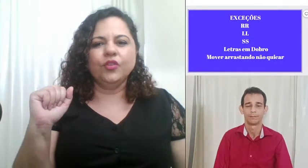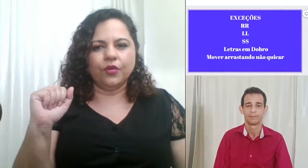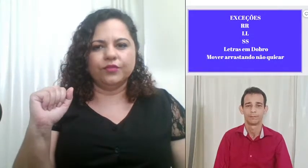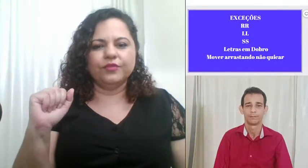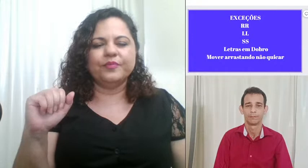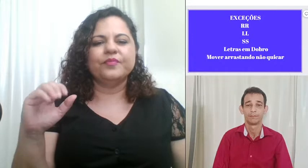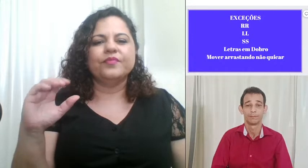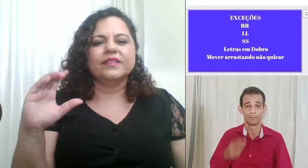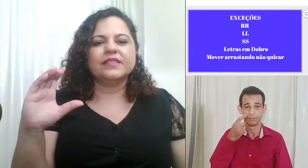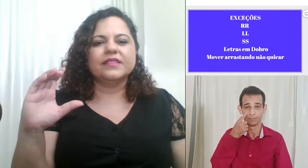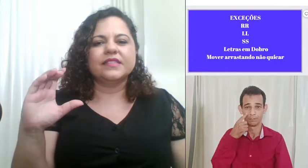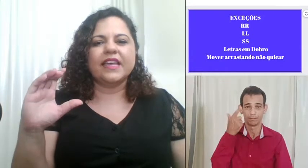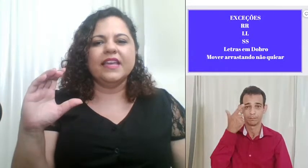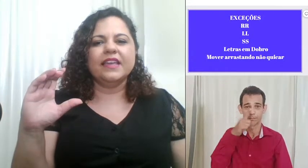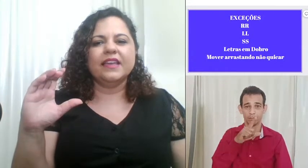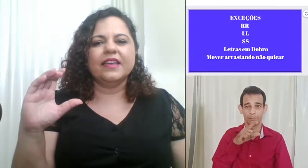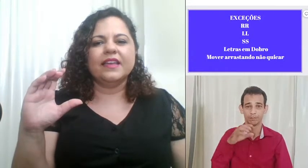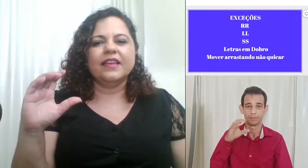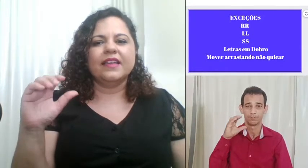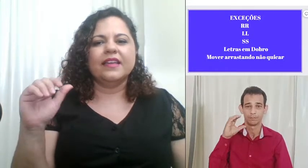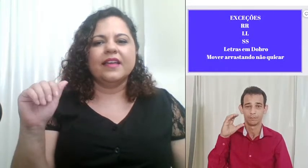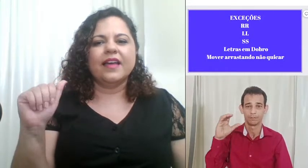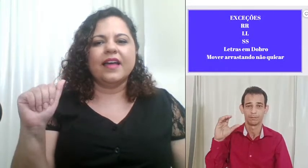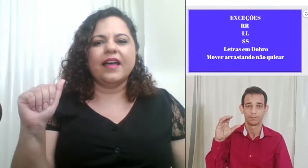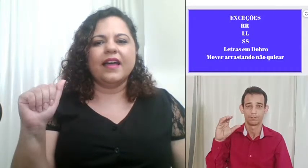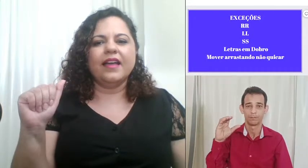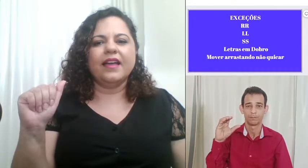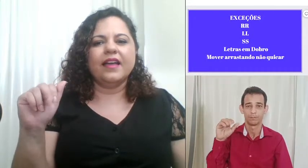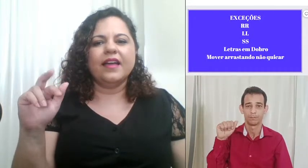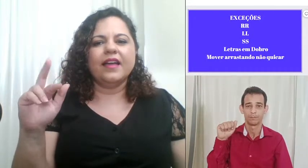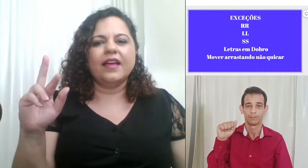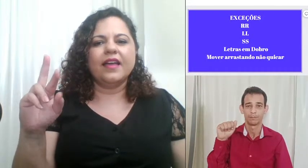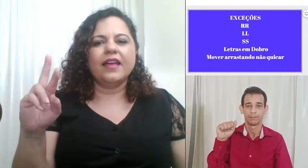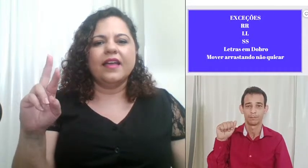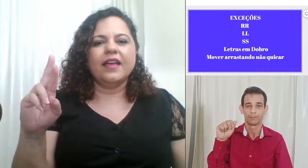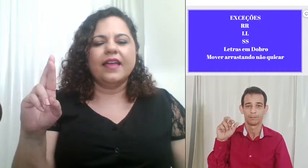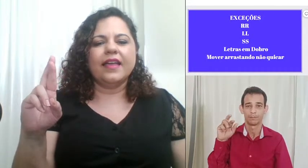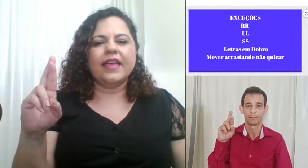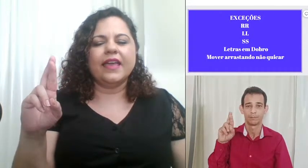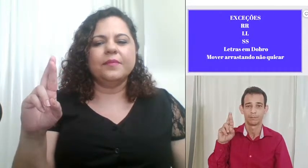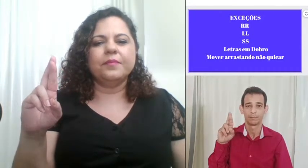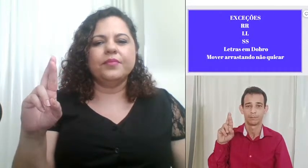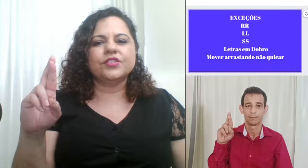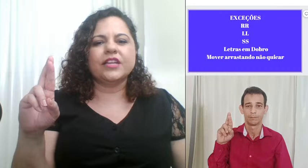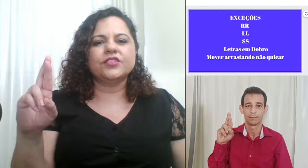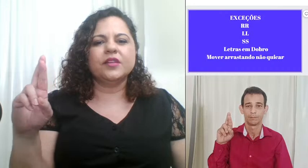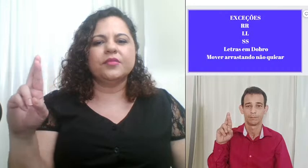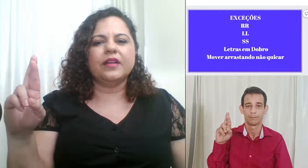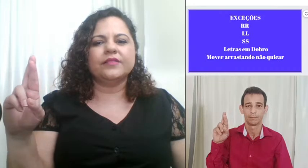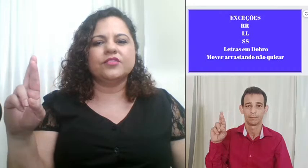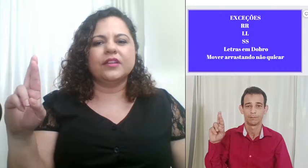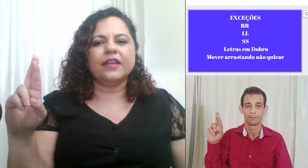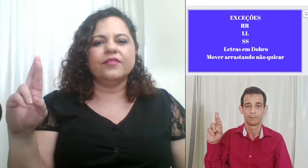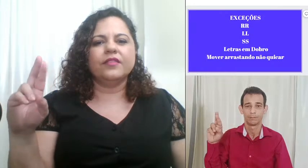novo C A R puxadinha para o lado de leve